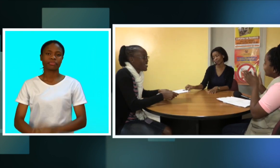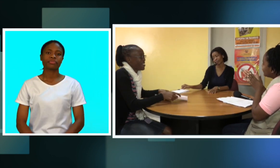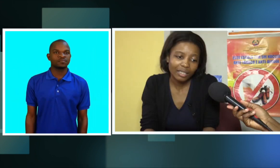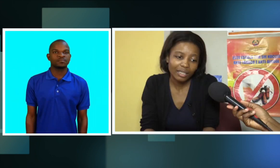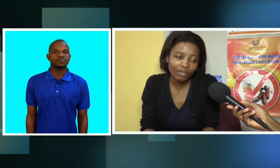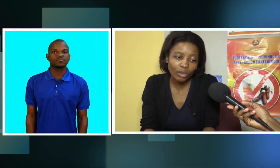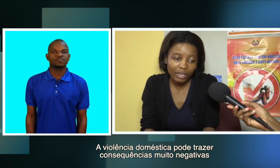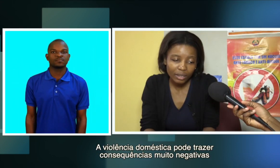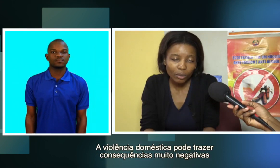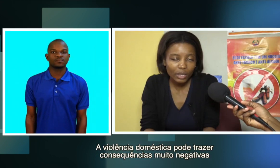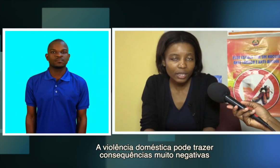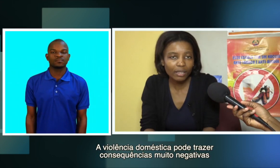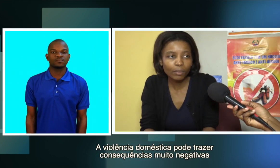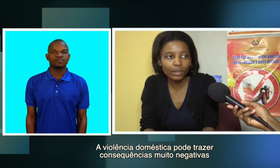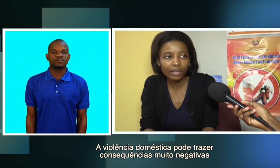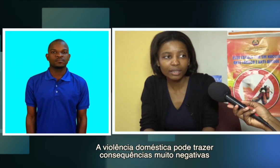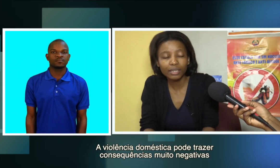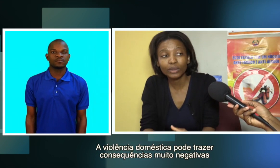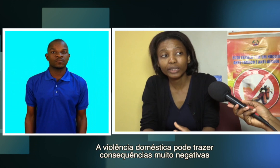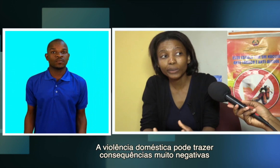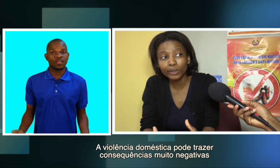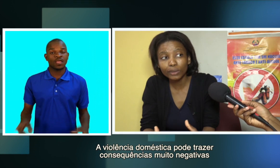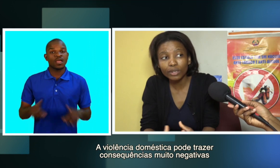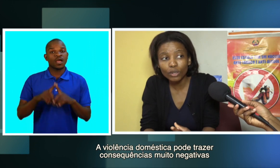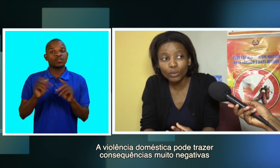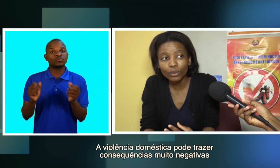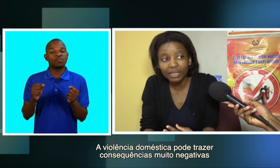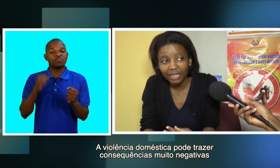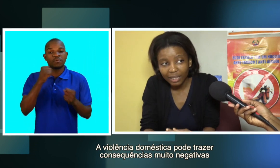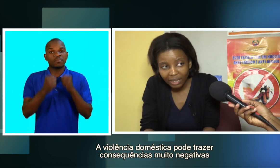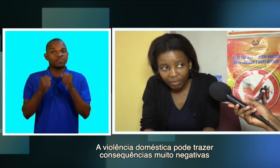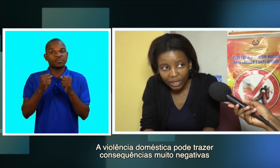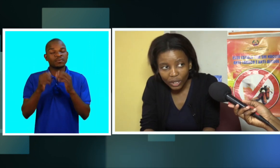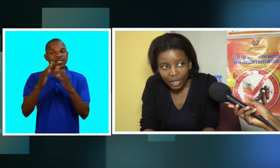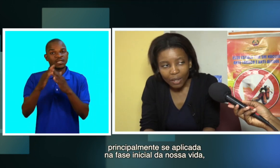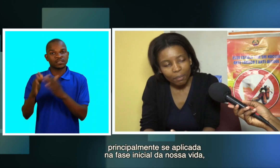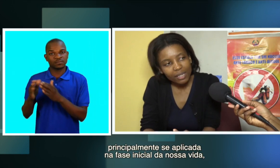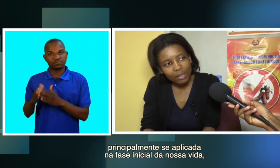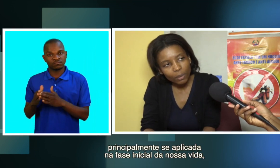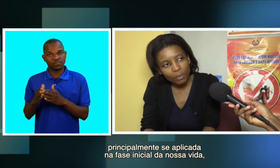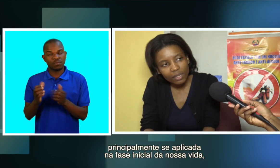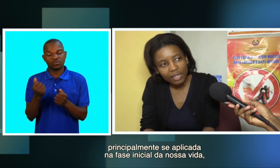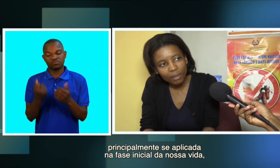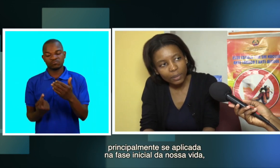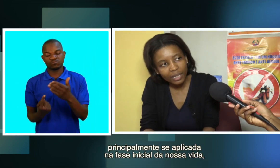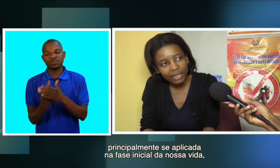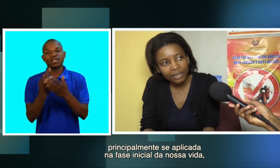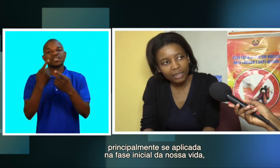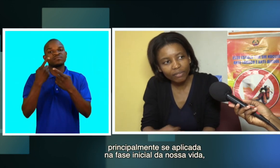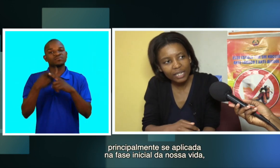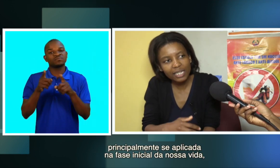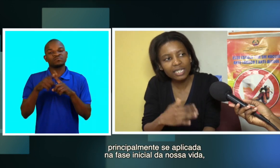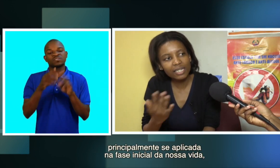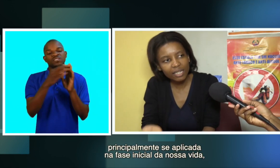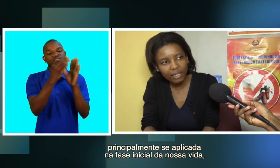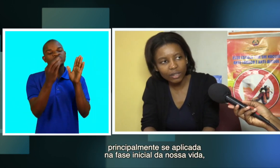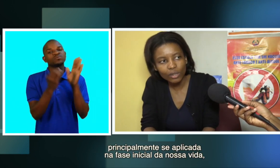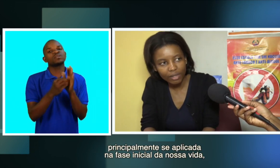A violência doméstica pode trazer consequências muito negativas, principalmente se é aplicada na fase inicial da nossa